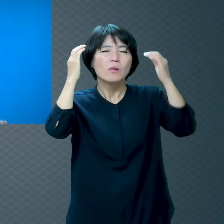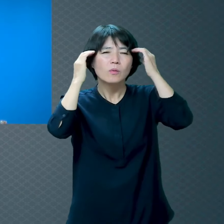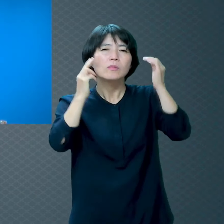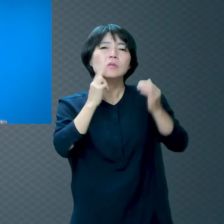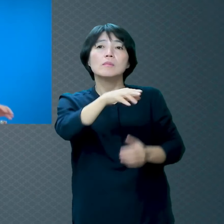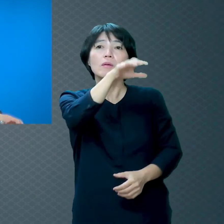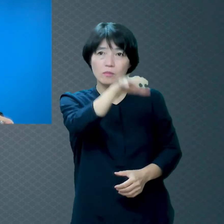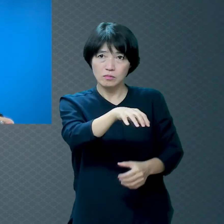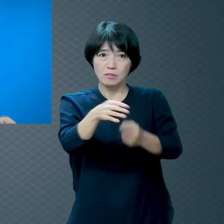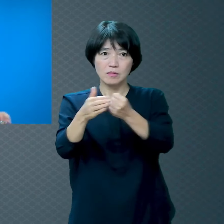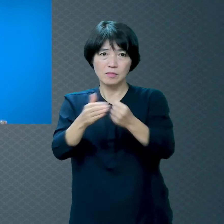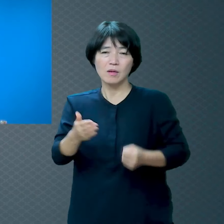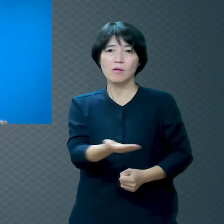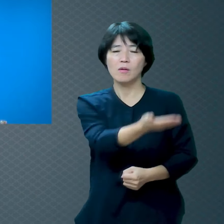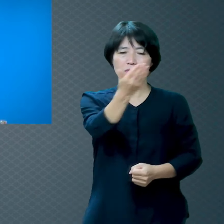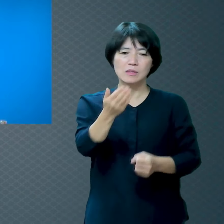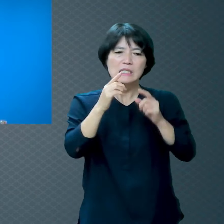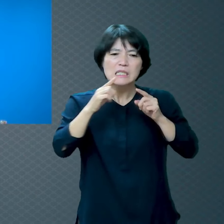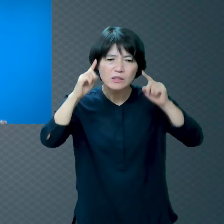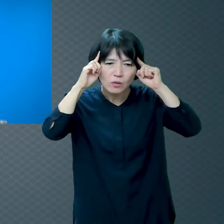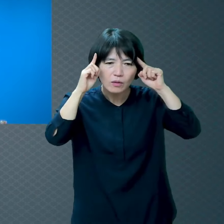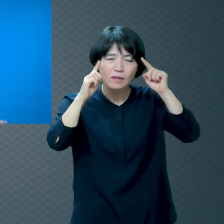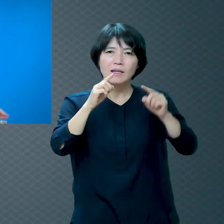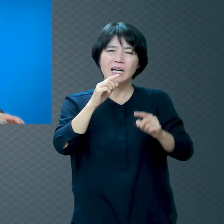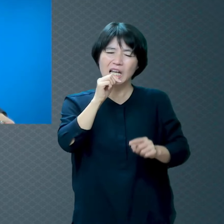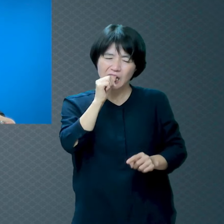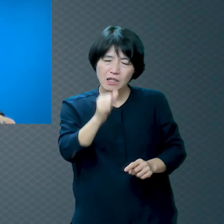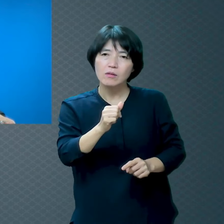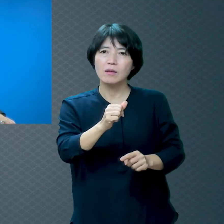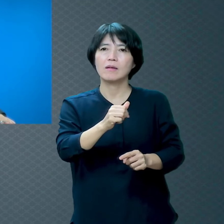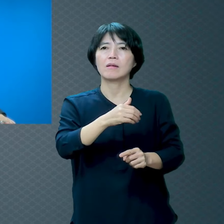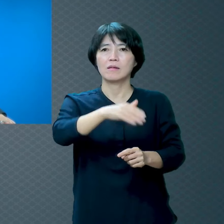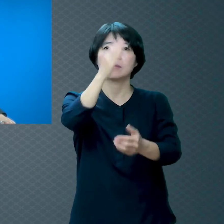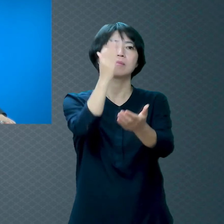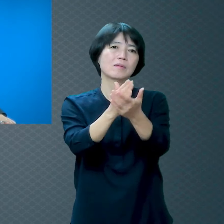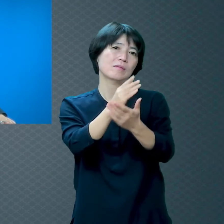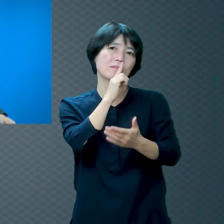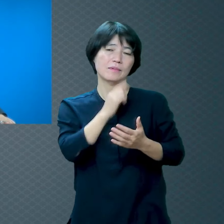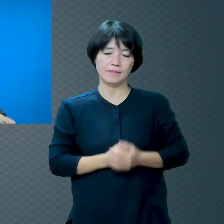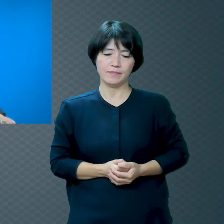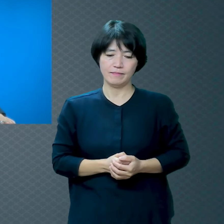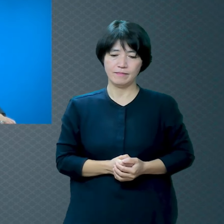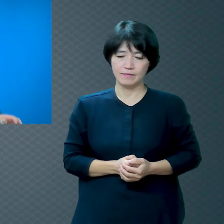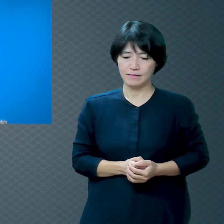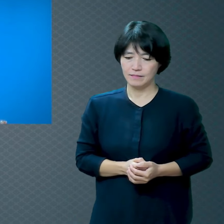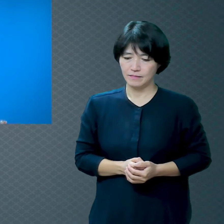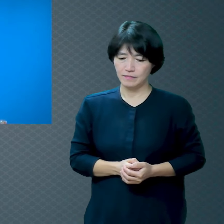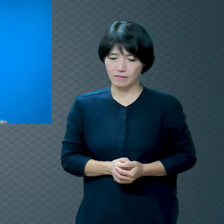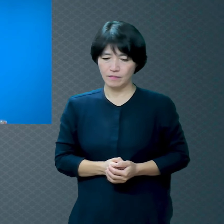가면 안 되는 거예요 반드시 구원을 받으셔야 됩니다 여기